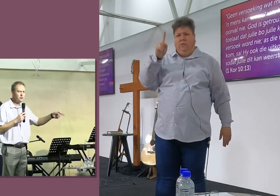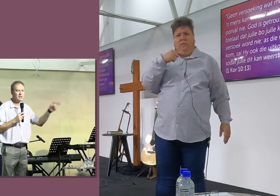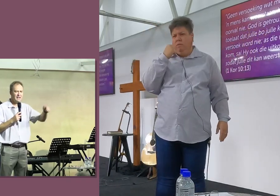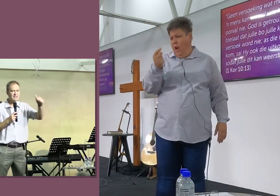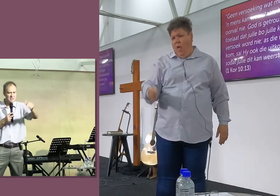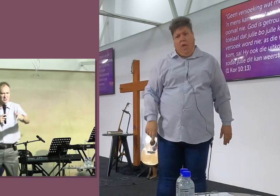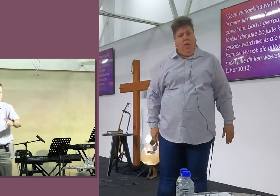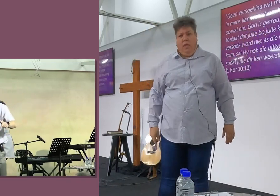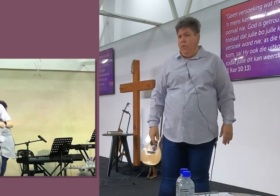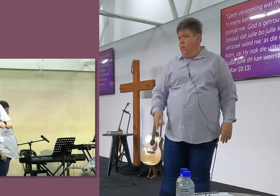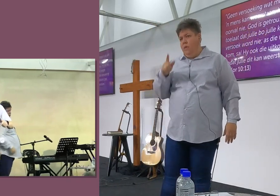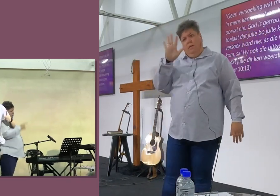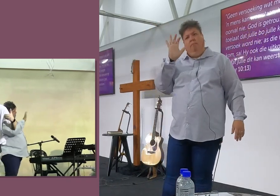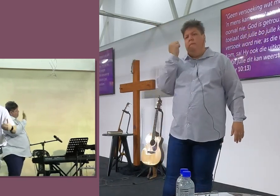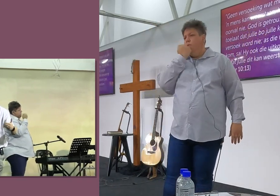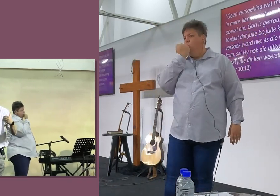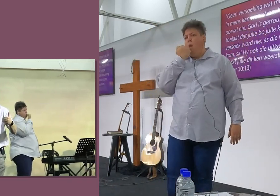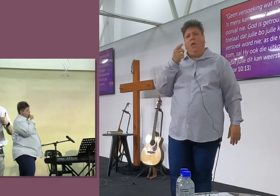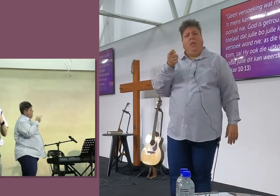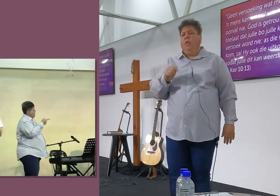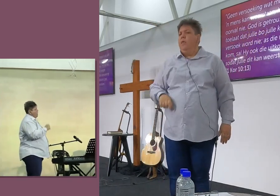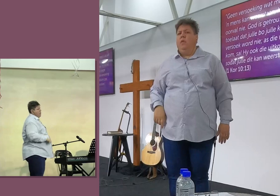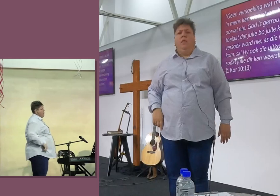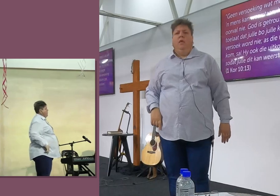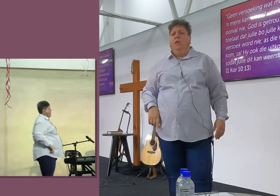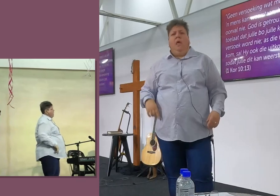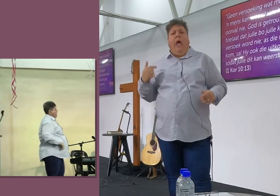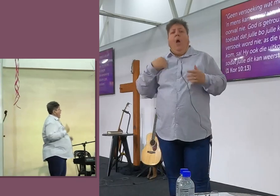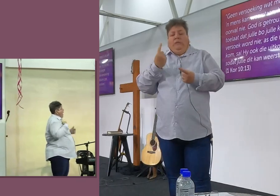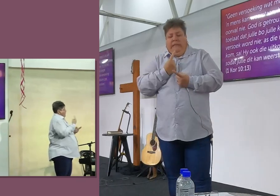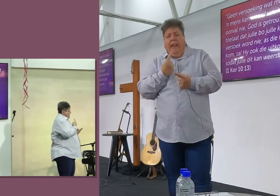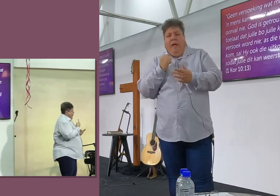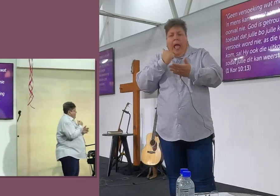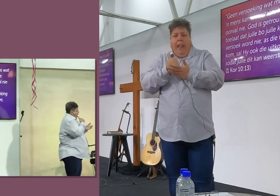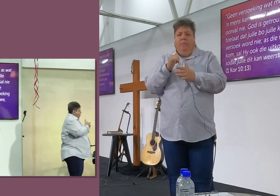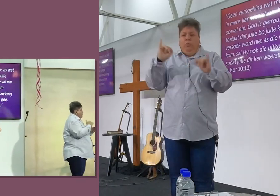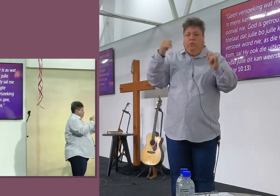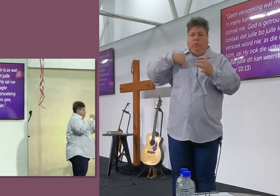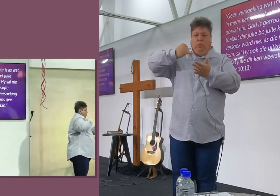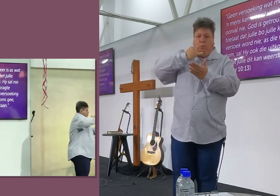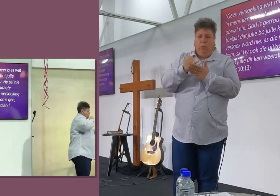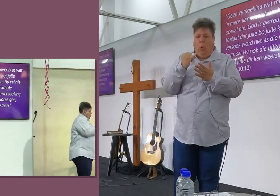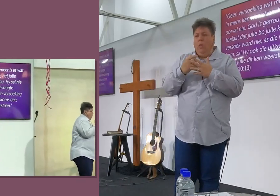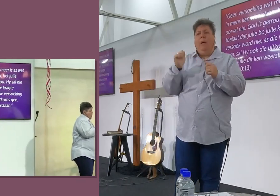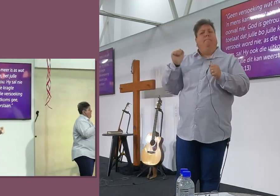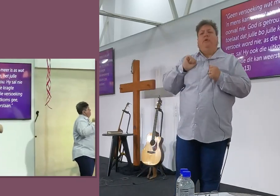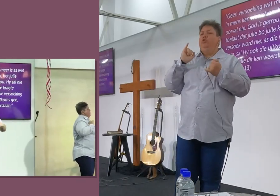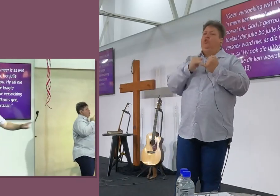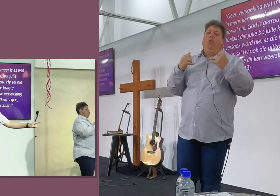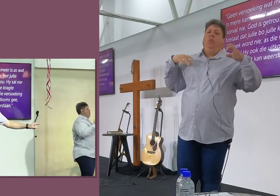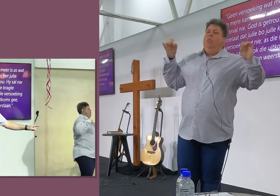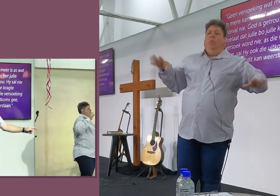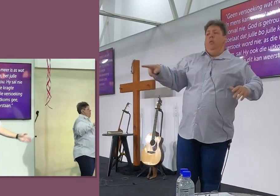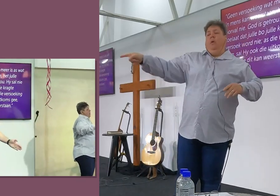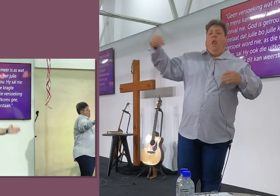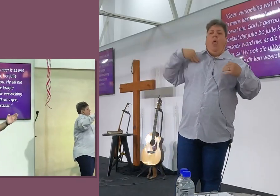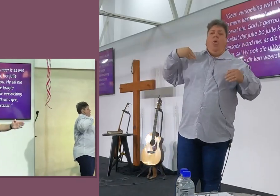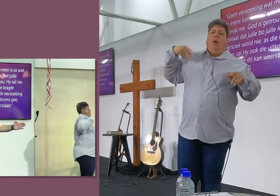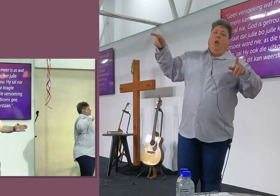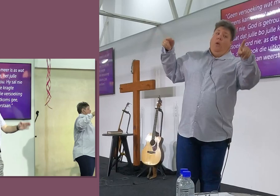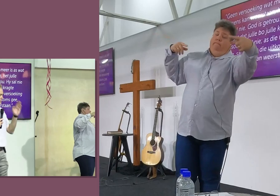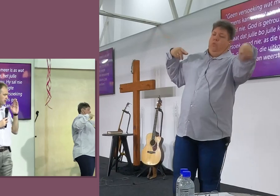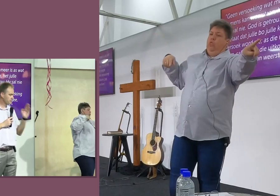Niemand sal voor die heren kan staan en sê, Ek kon myself nie help nie, Die sonde wat ek gedoen het, Was nie my skuld nie, Niemand sal het kan doen nie,